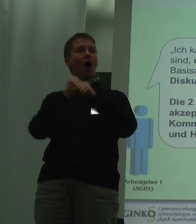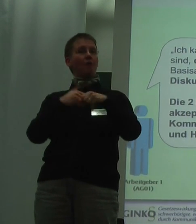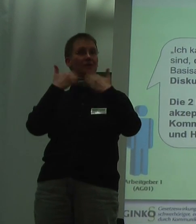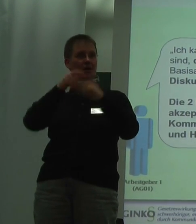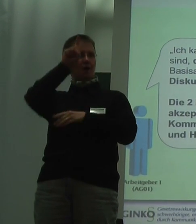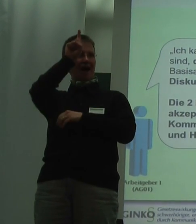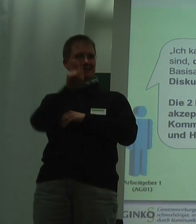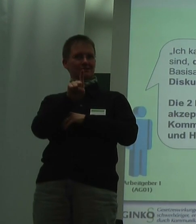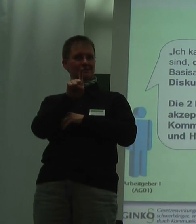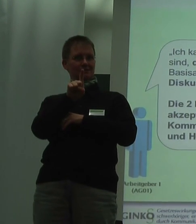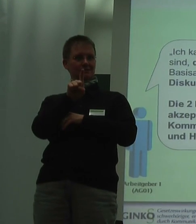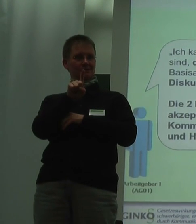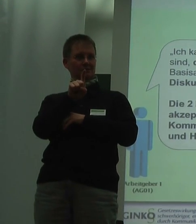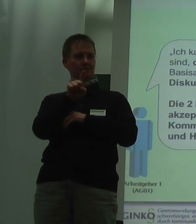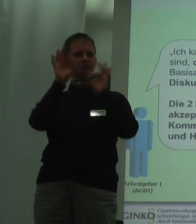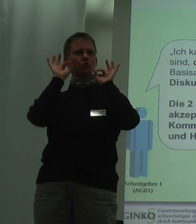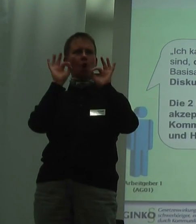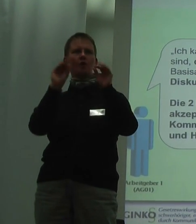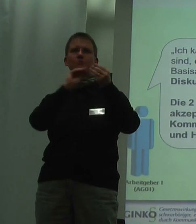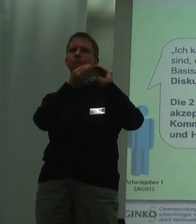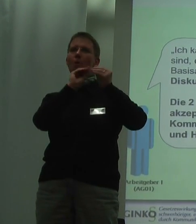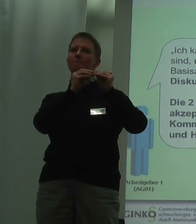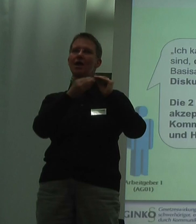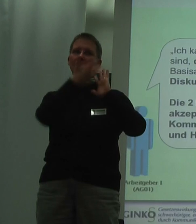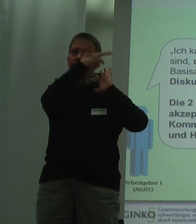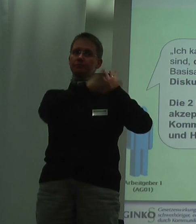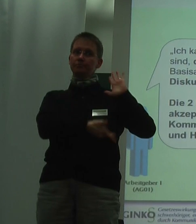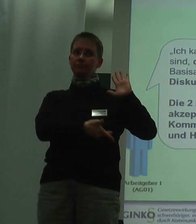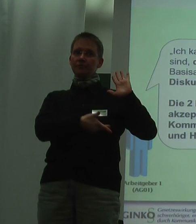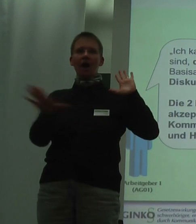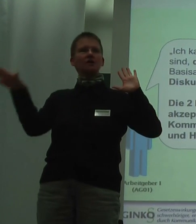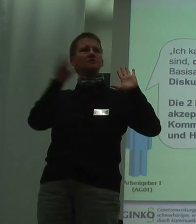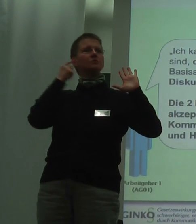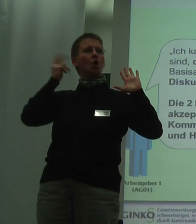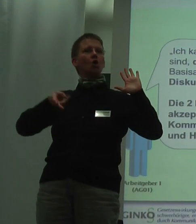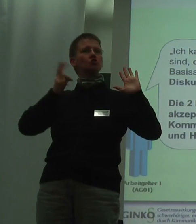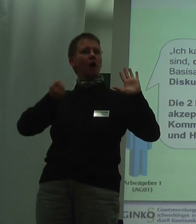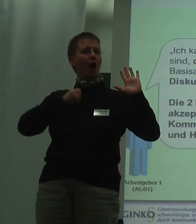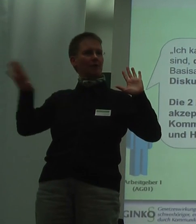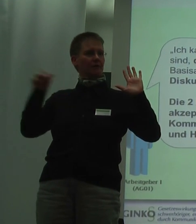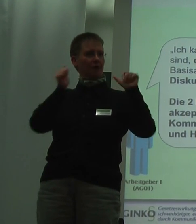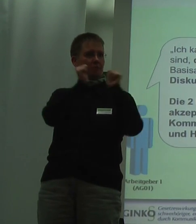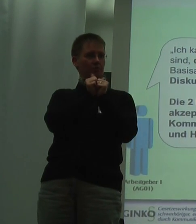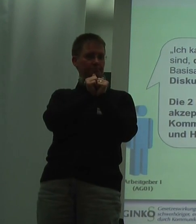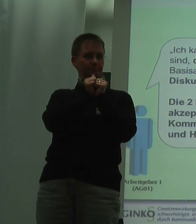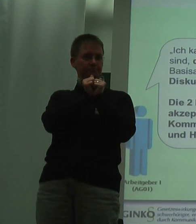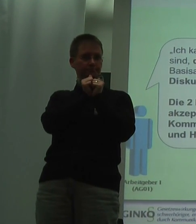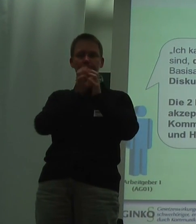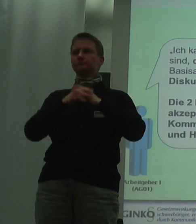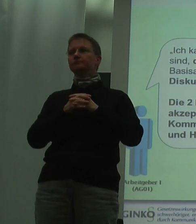eine konkrete Problemlage darstellt, die sich mit einem seiner hörgeschädigten Arbeitnehmer ergeben hat. Ich kann